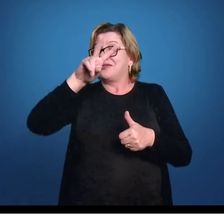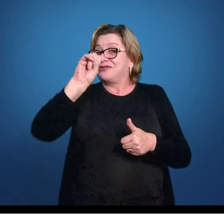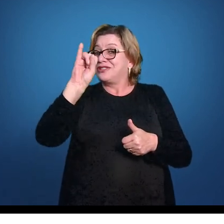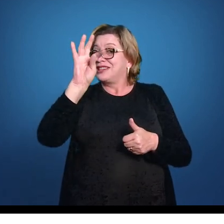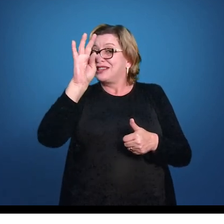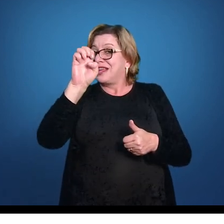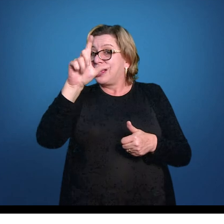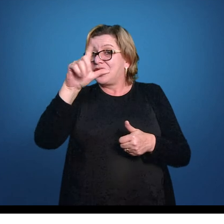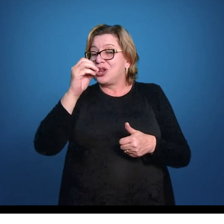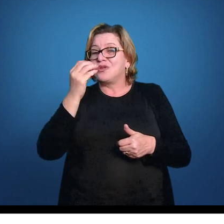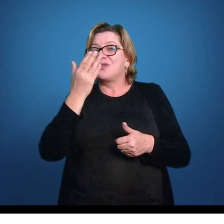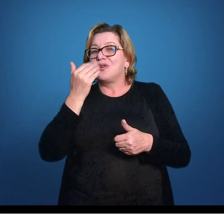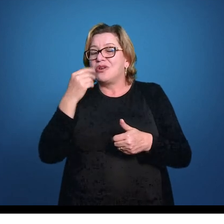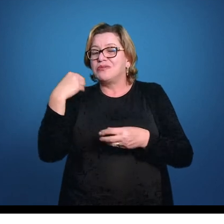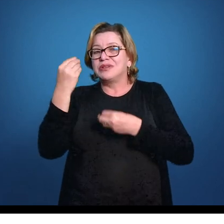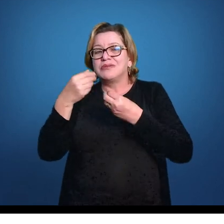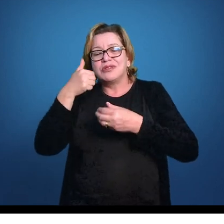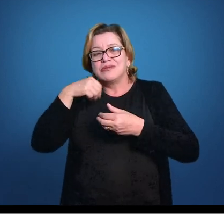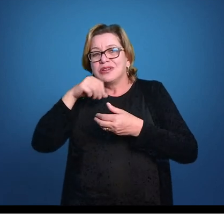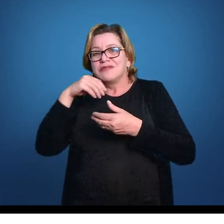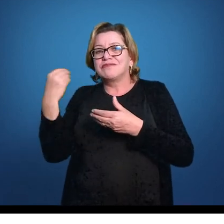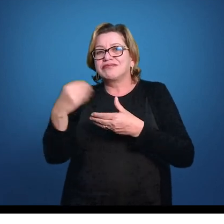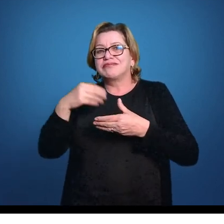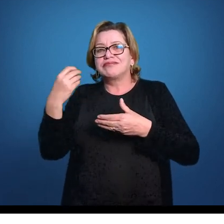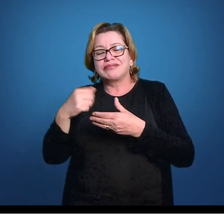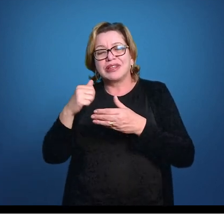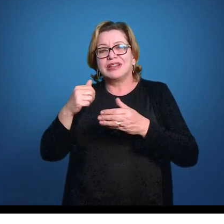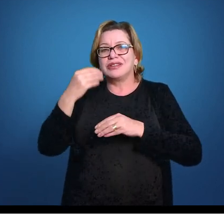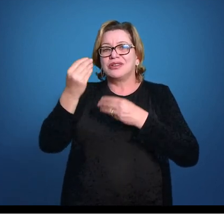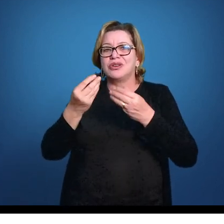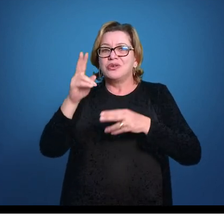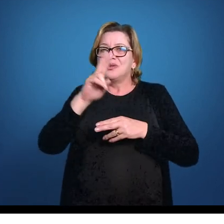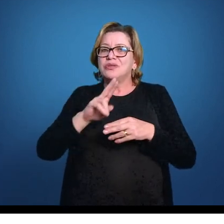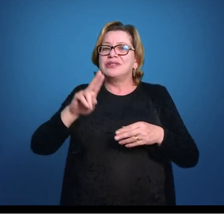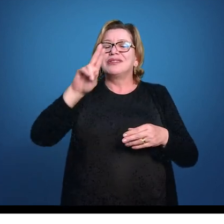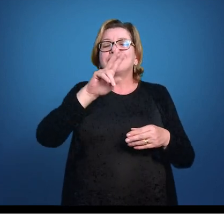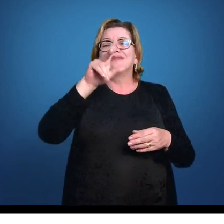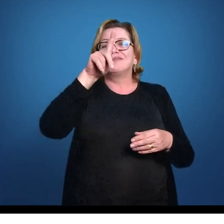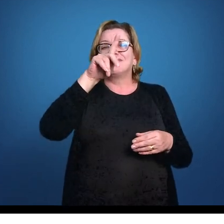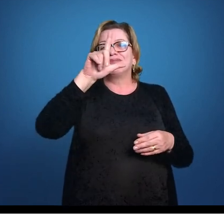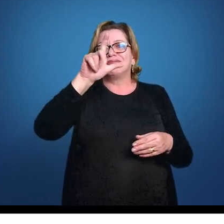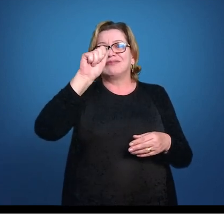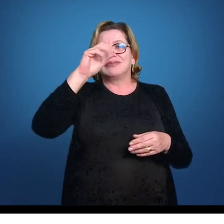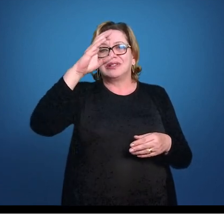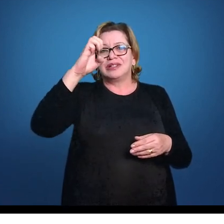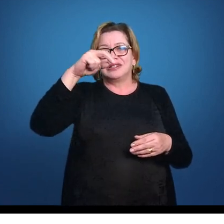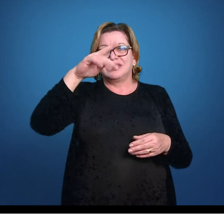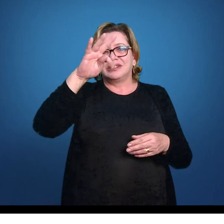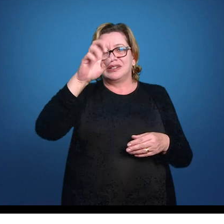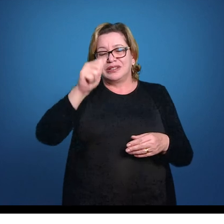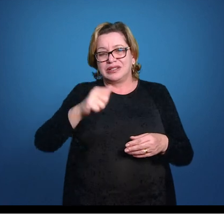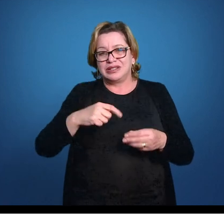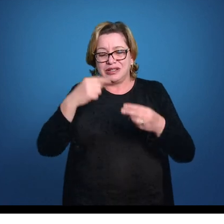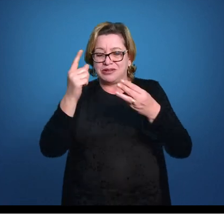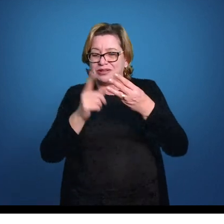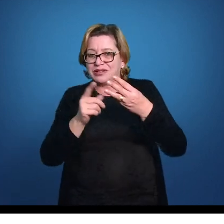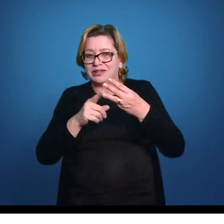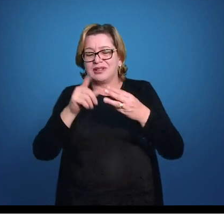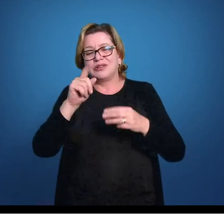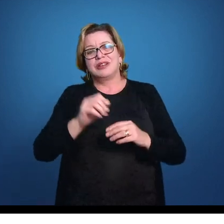via essa placenta que a mãe produz ali e manda para ele. Então um terceiro tipo de